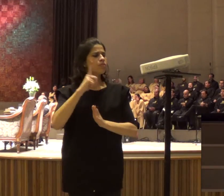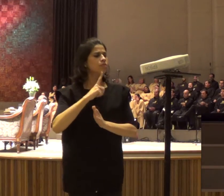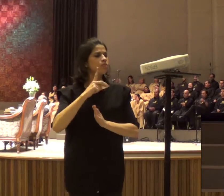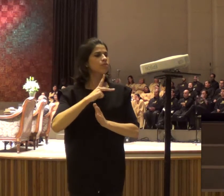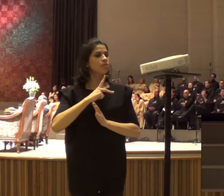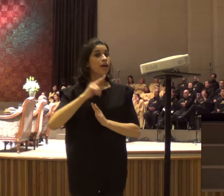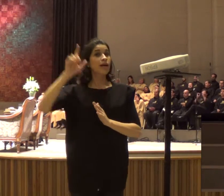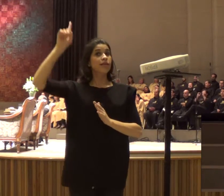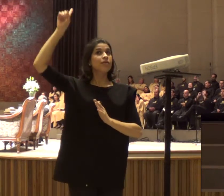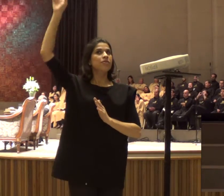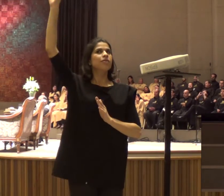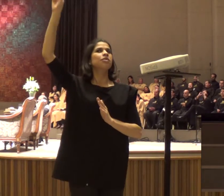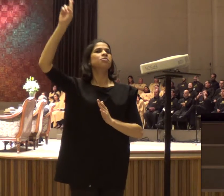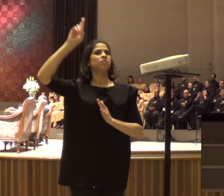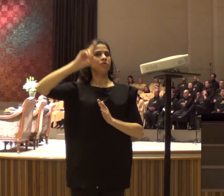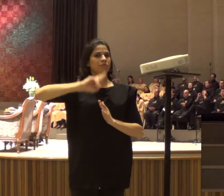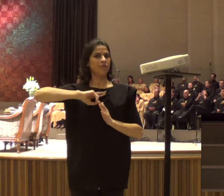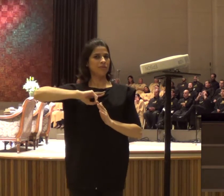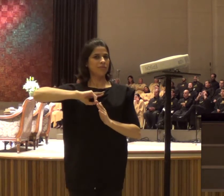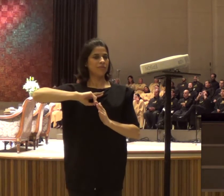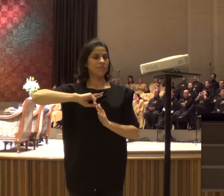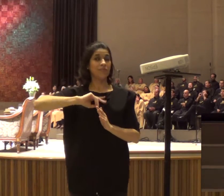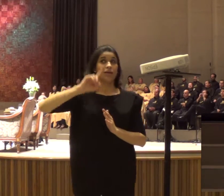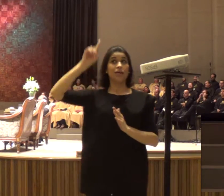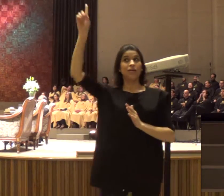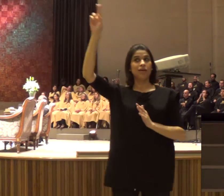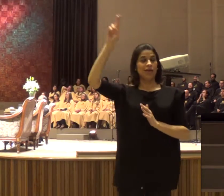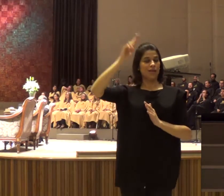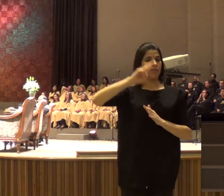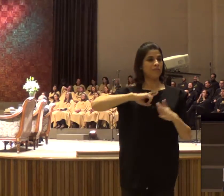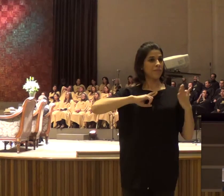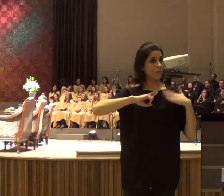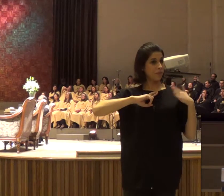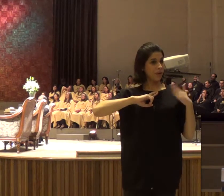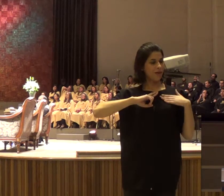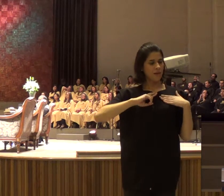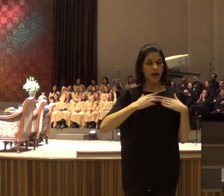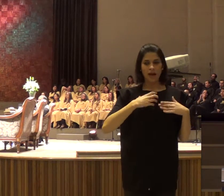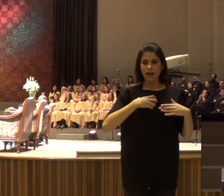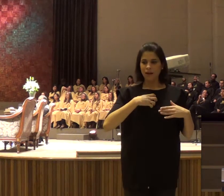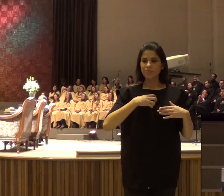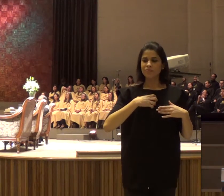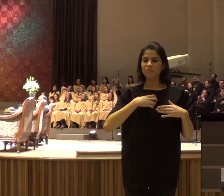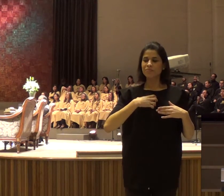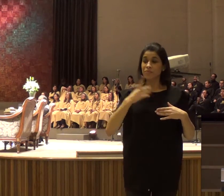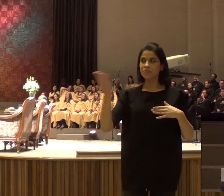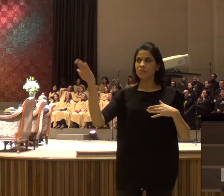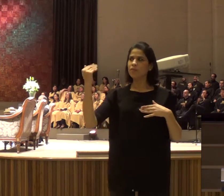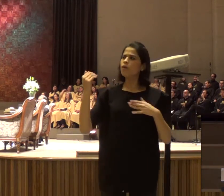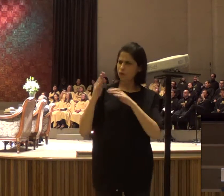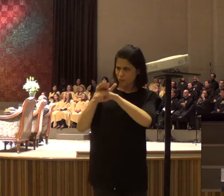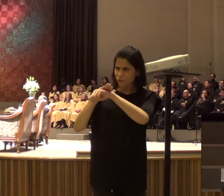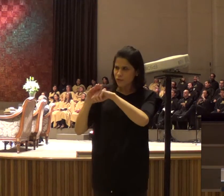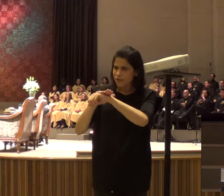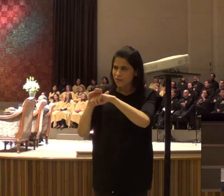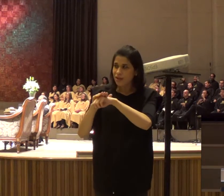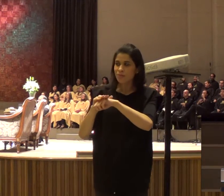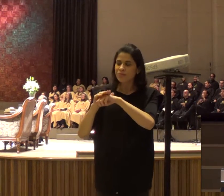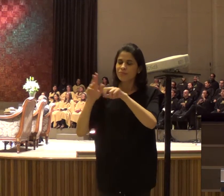sinais, e aí, quando fomos conversar um com o outro, e dissemos, olha, eu pedi um sinal para Deus, você sabe,